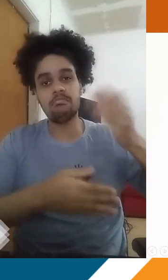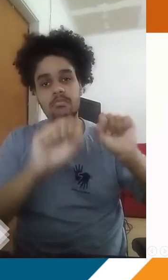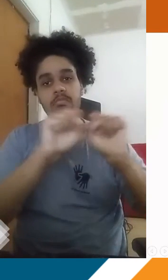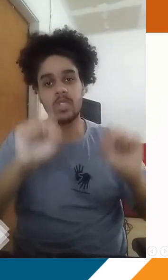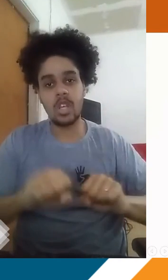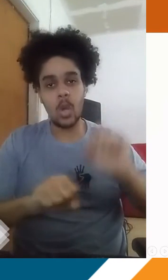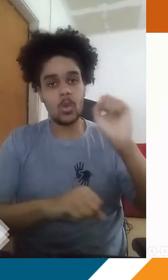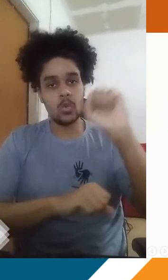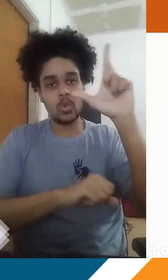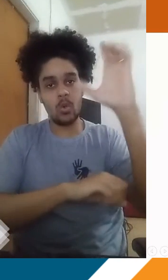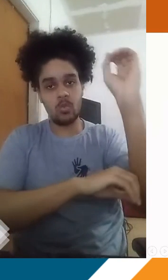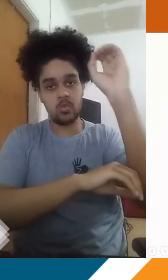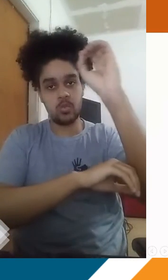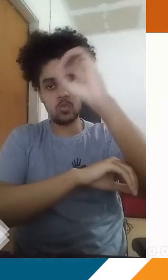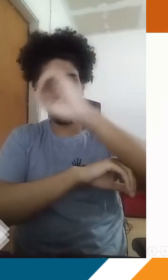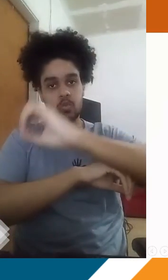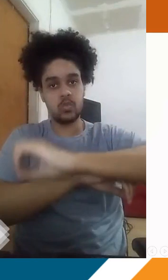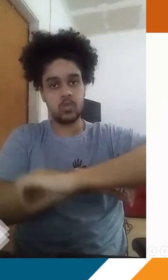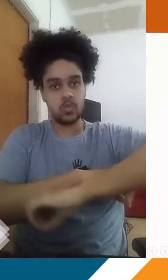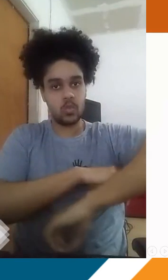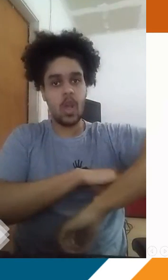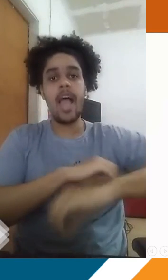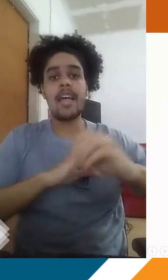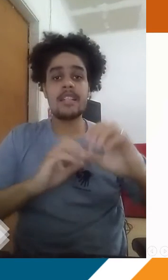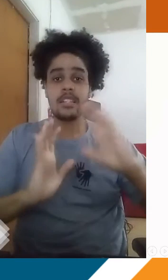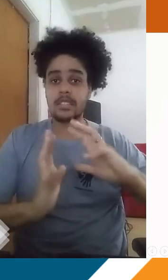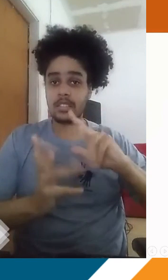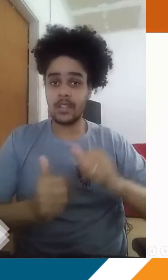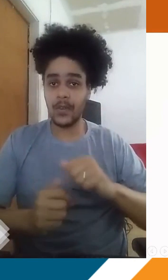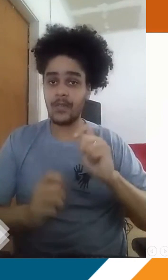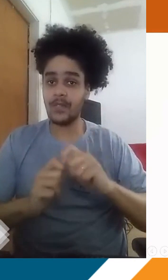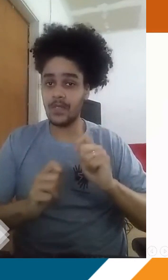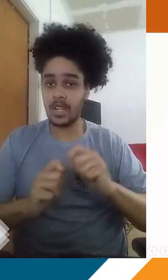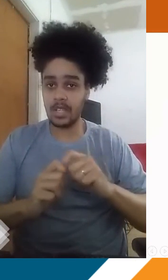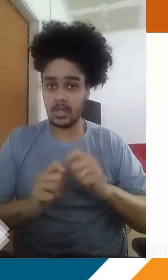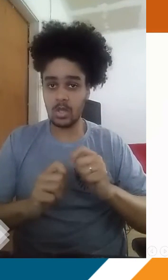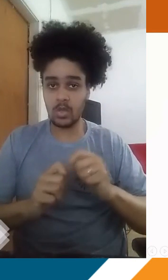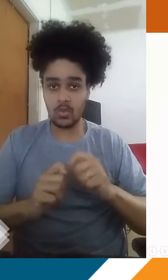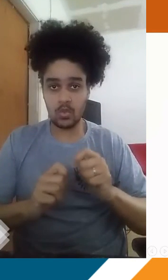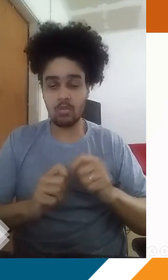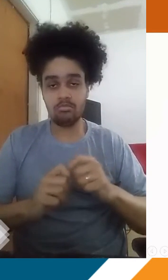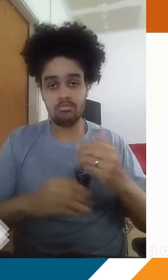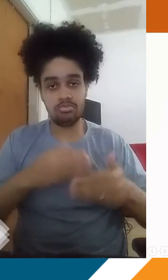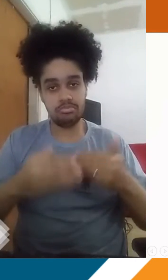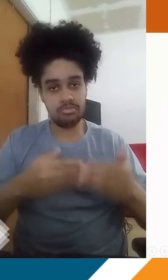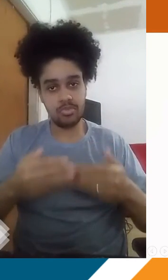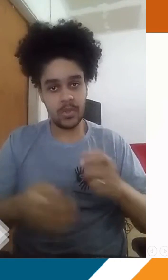tá? Quando o sol vai embora, o que acontece? A Terra passa por um processo de resfriamento.